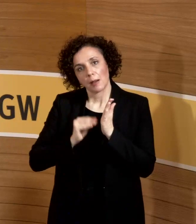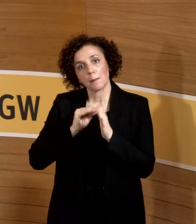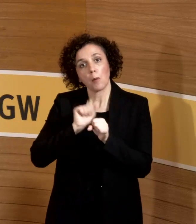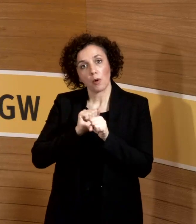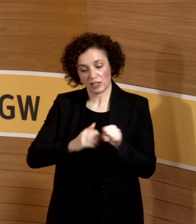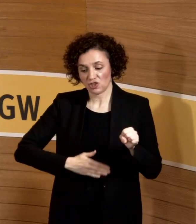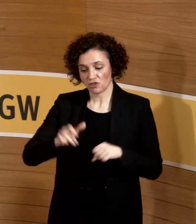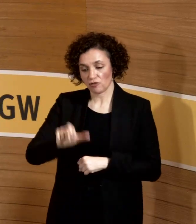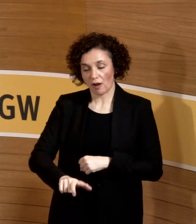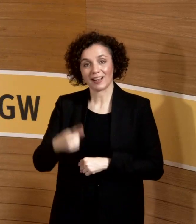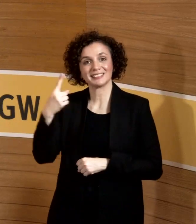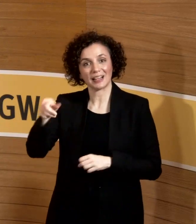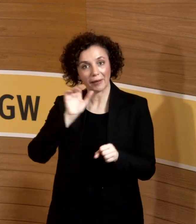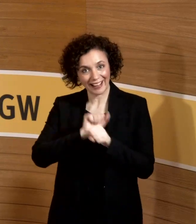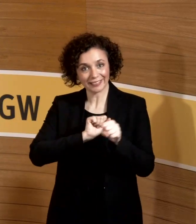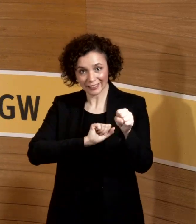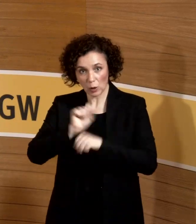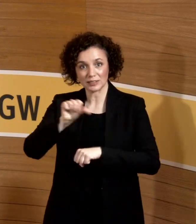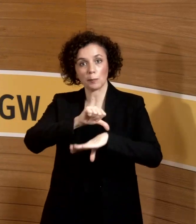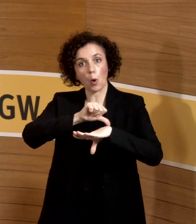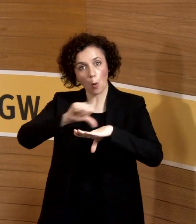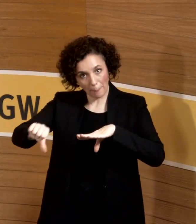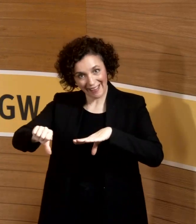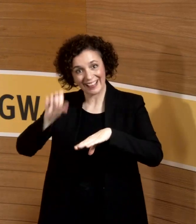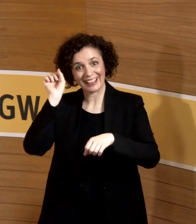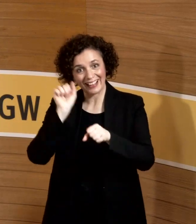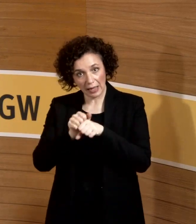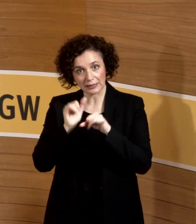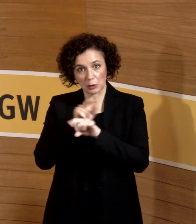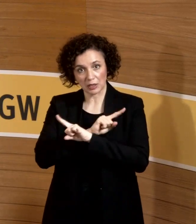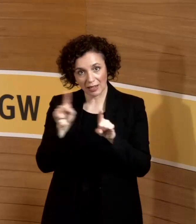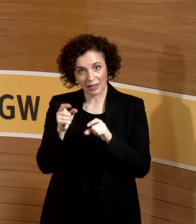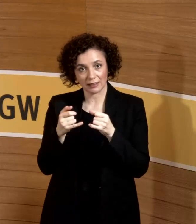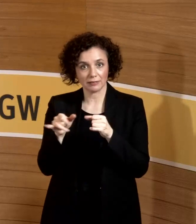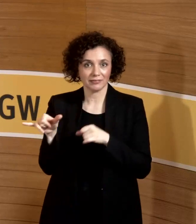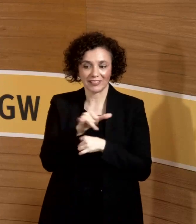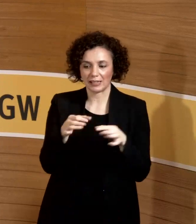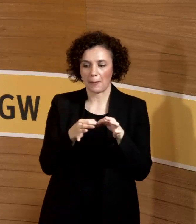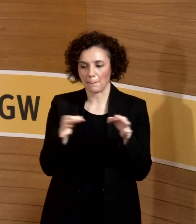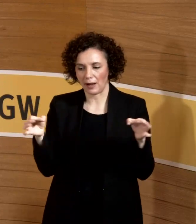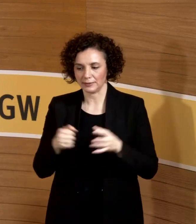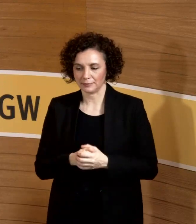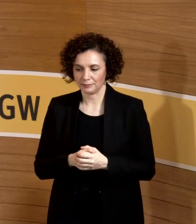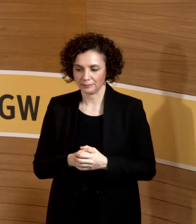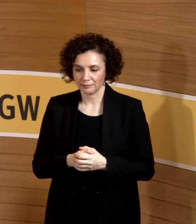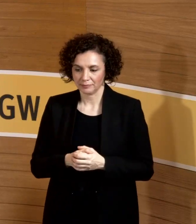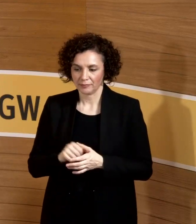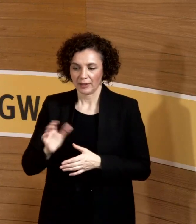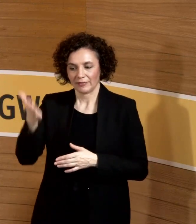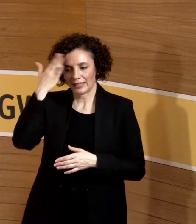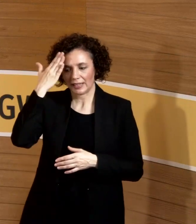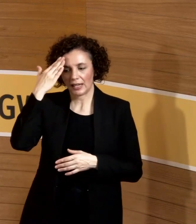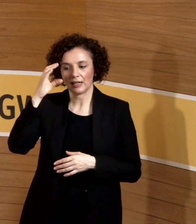Tätigkeiten möglich sein wird. Sie kennen vielleicht schon dieses Positionspapier OPITS, Das sind zwei sehr